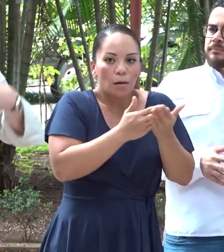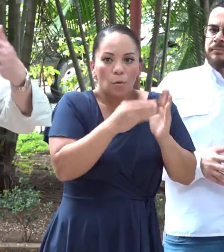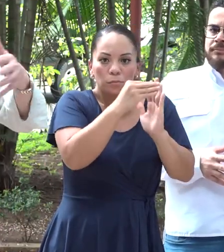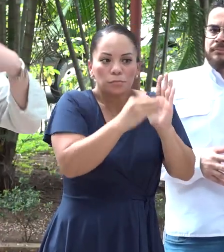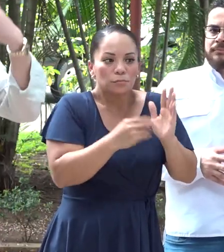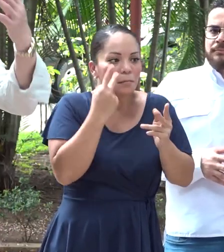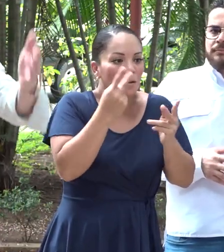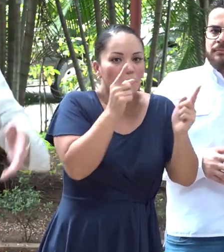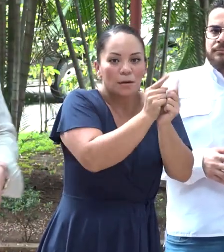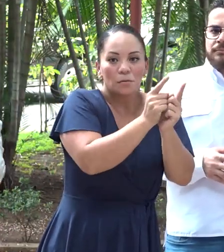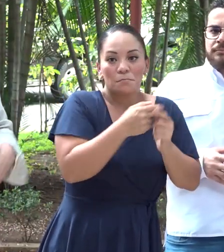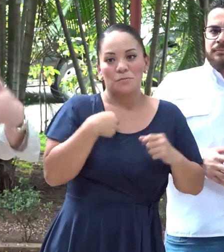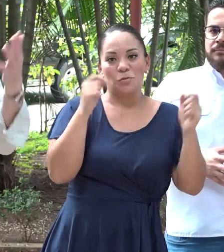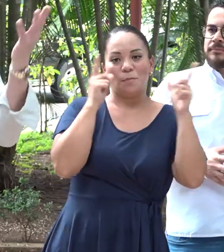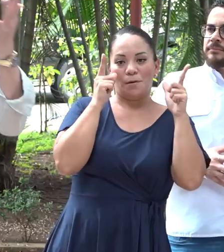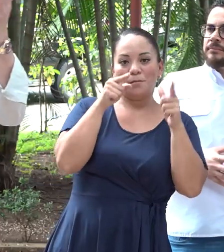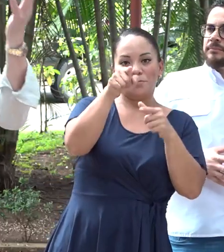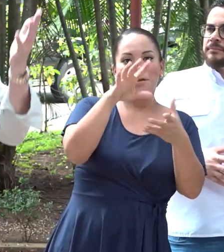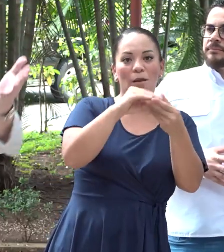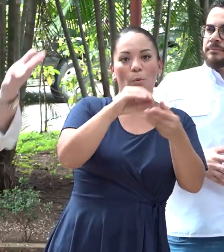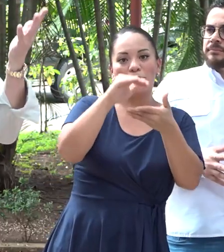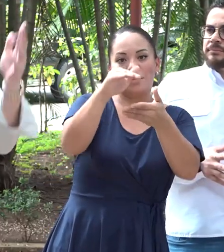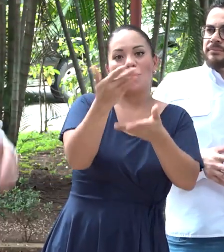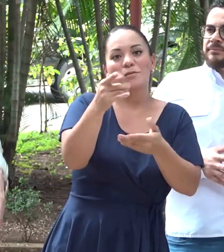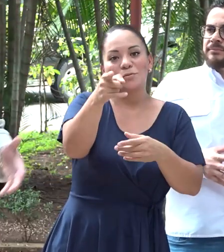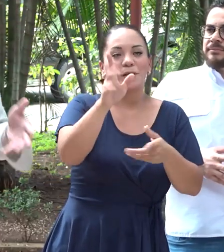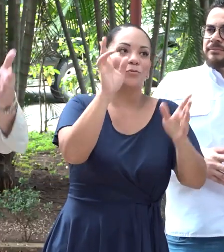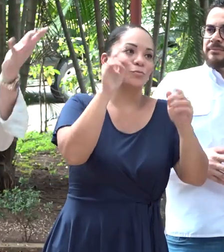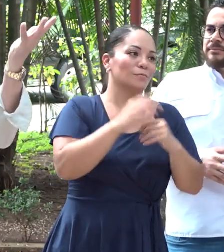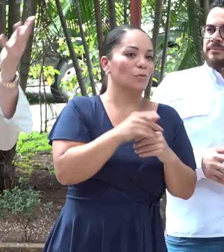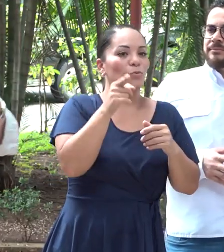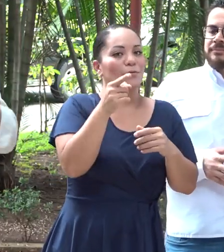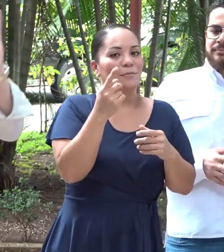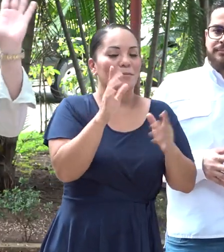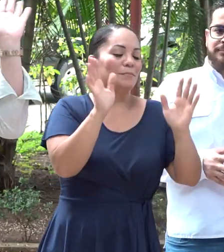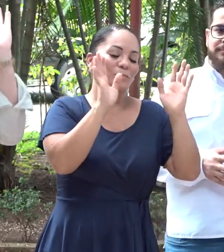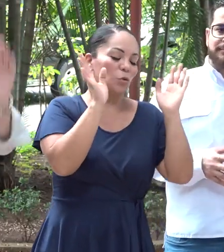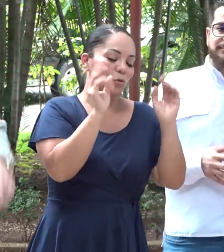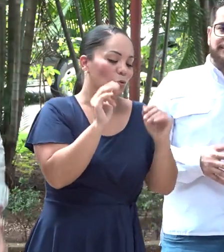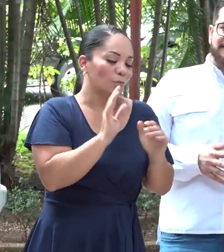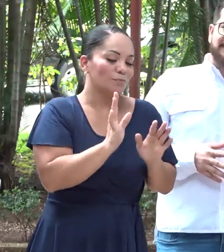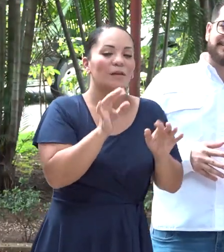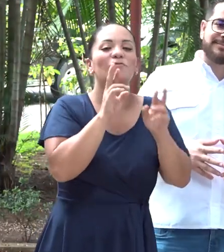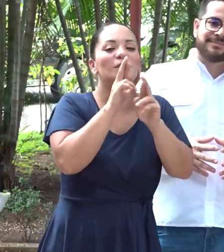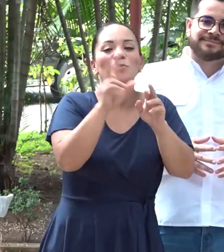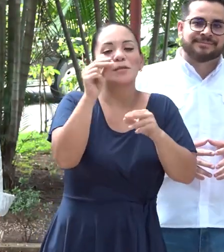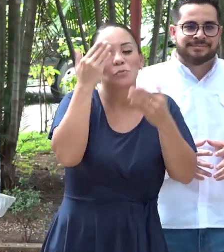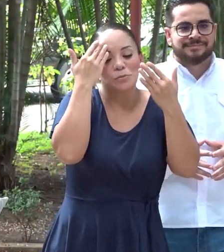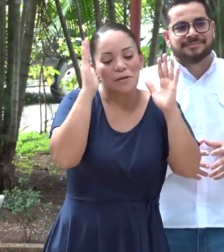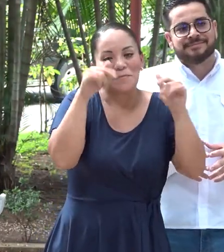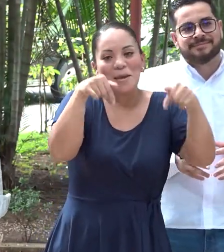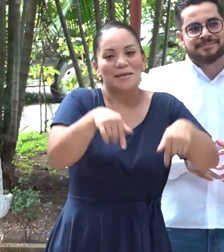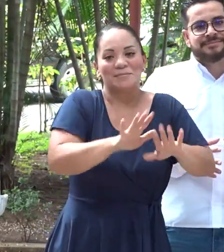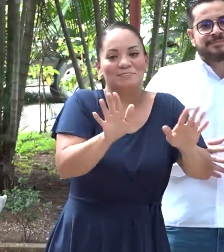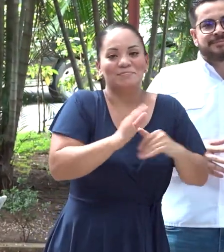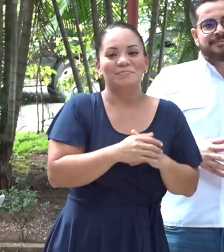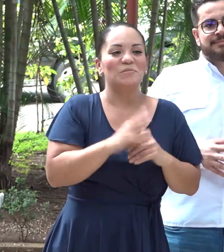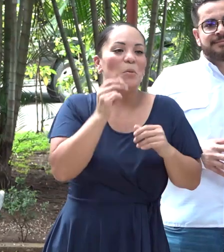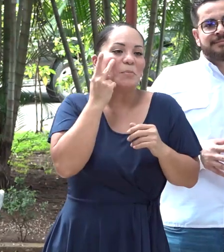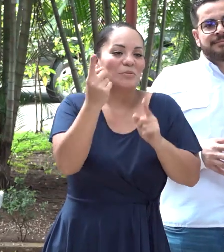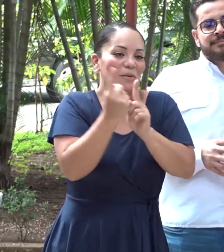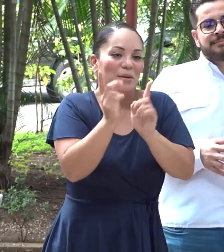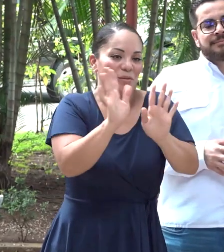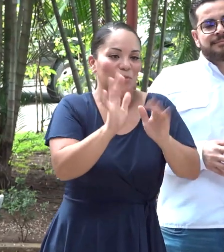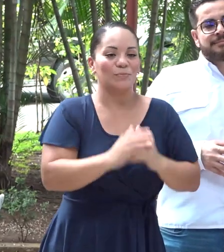sorprende que le cuenten por ahí a usted cosas y que usted, bueno, no. La respuesta es no sabía que anda por aquí, no nos vamos a ver.